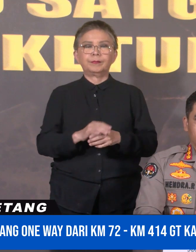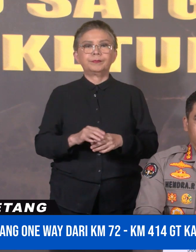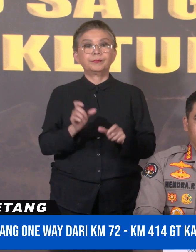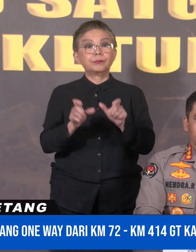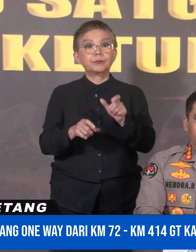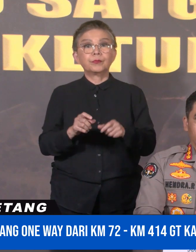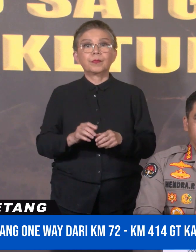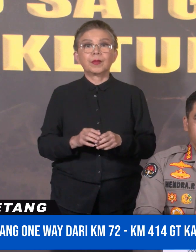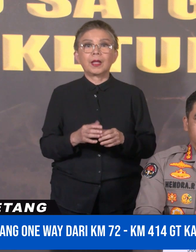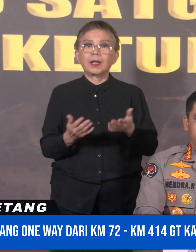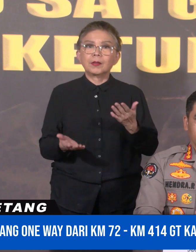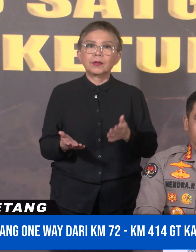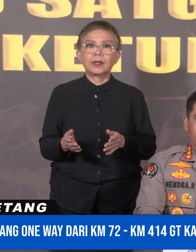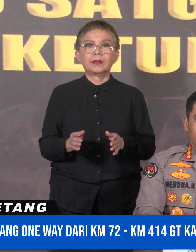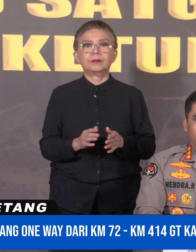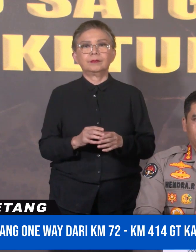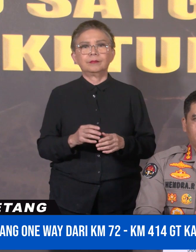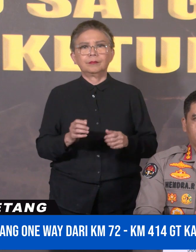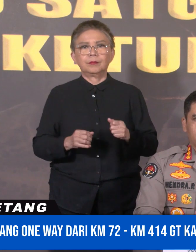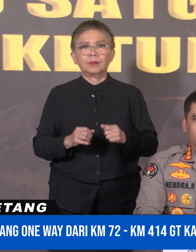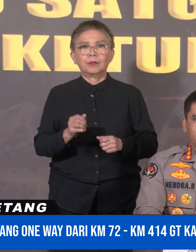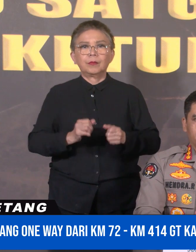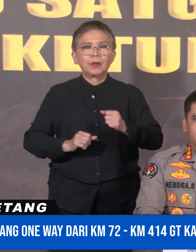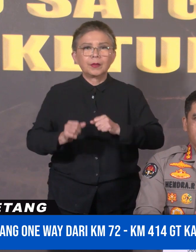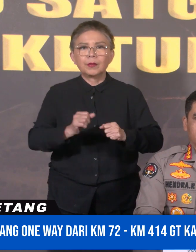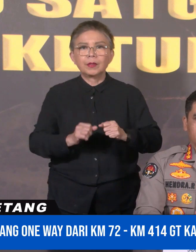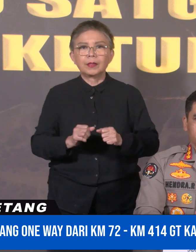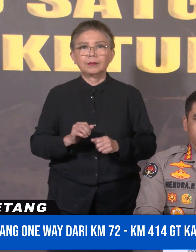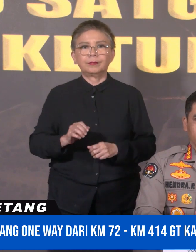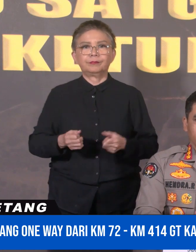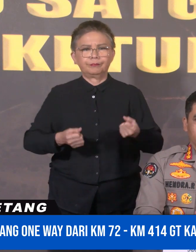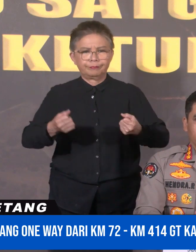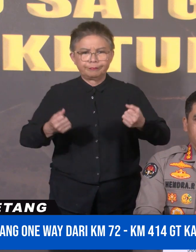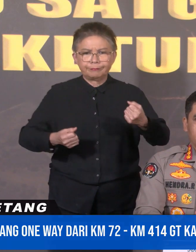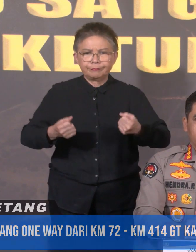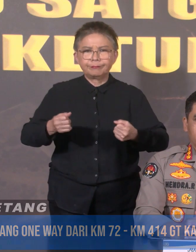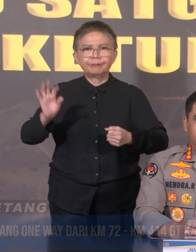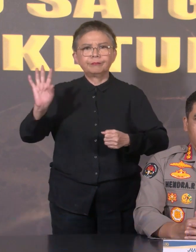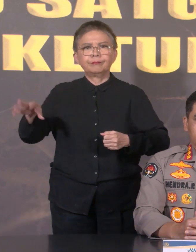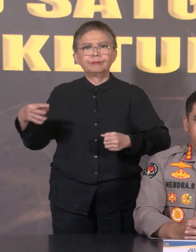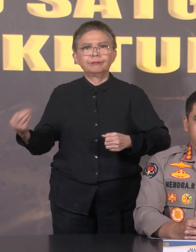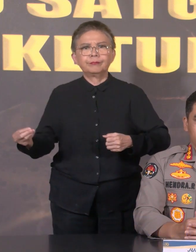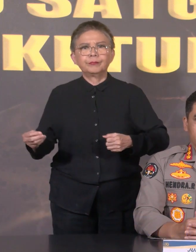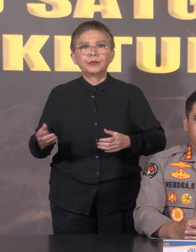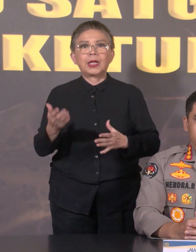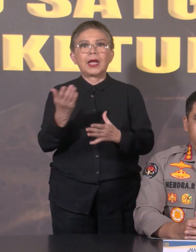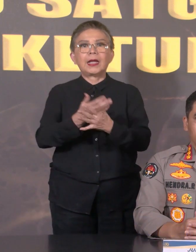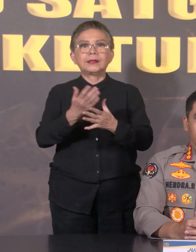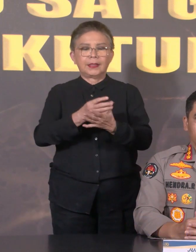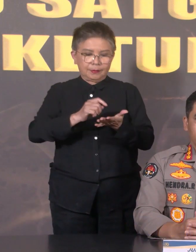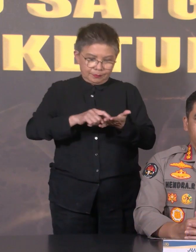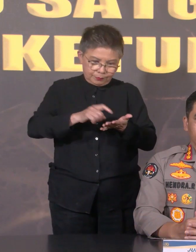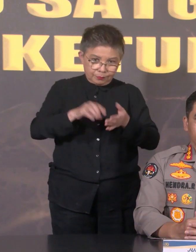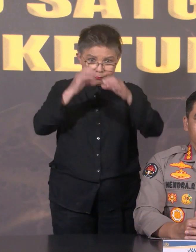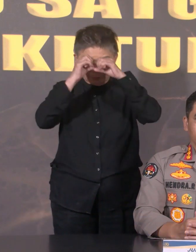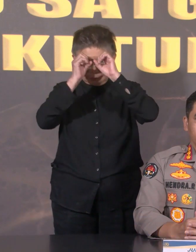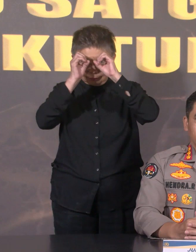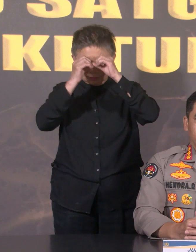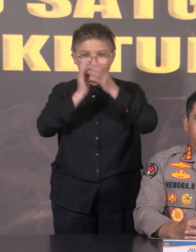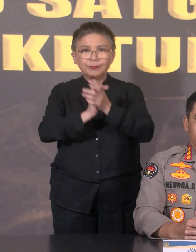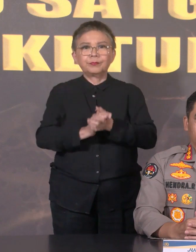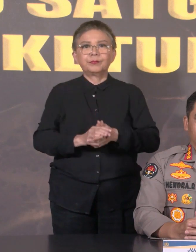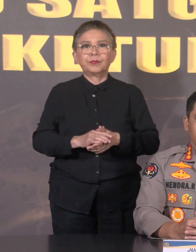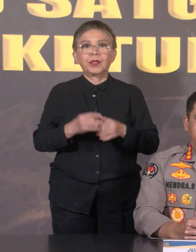pemudik yang akan Ataupun yang sedang Melakukan perjalanan Mudik dapat mengakses aplikasi Google Map